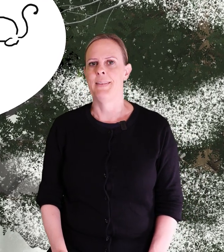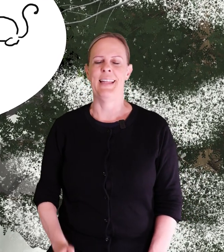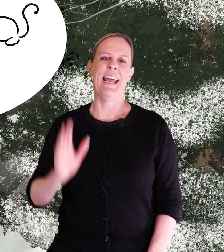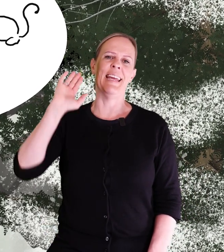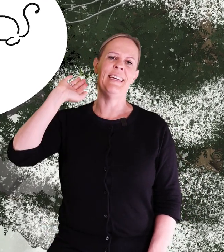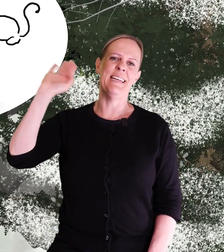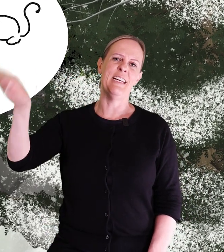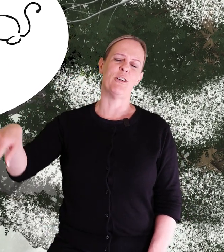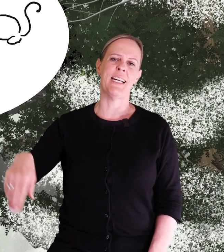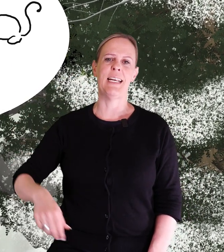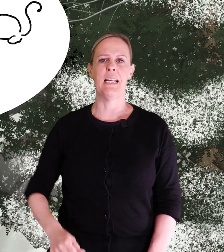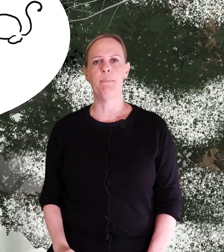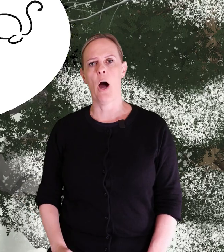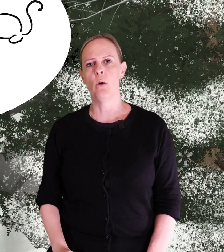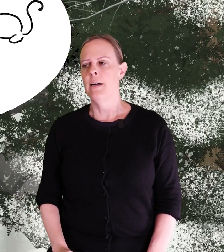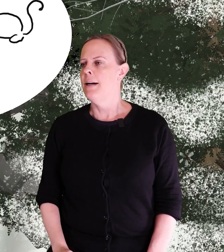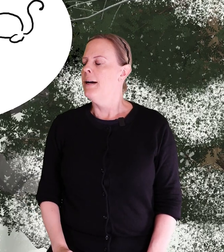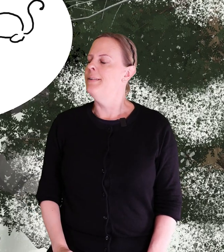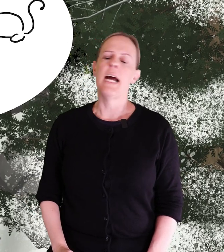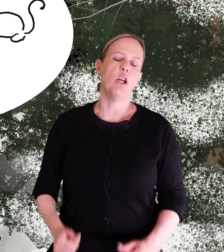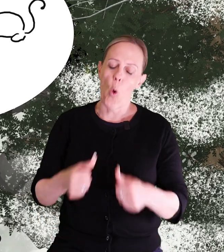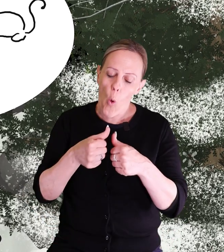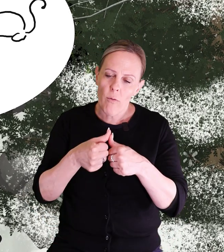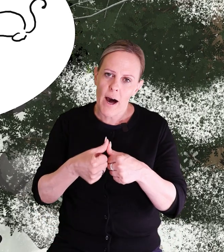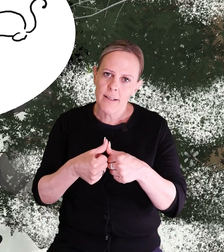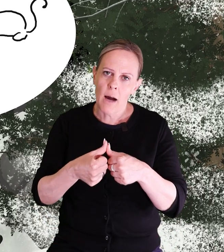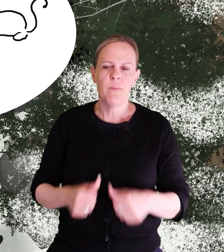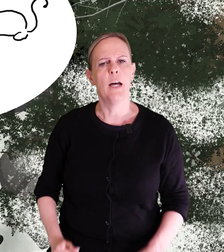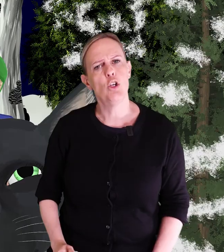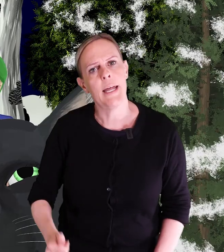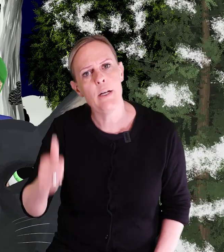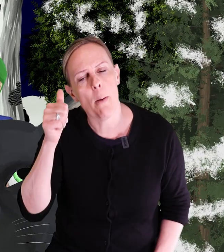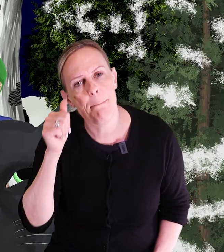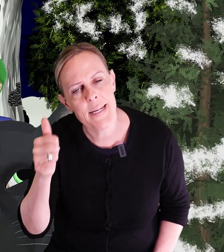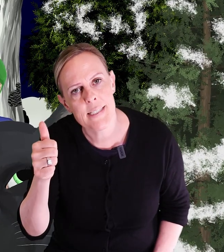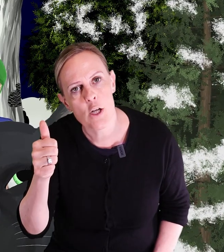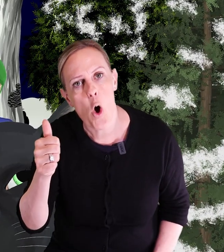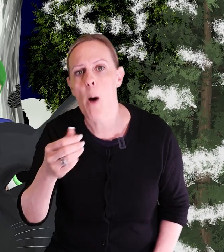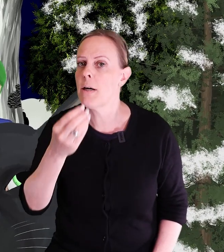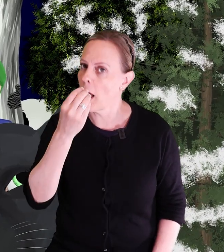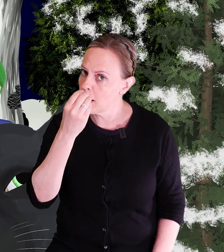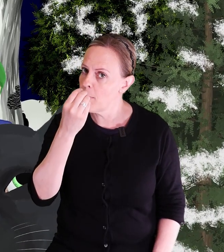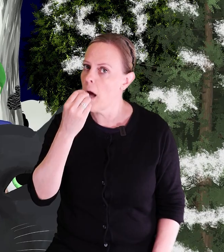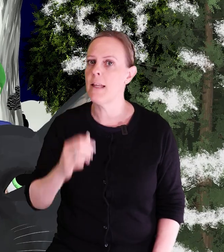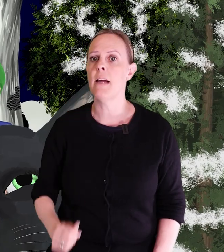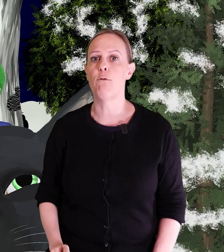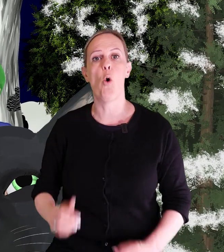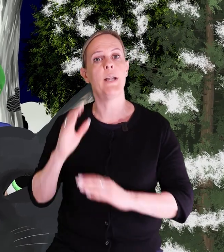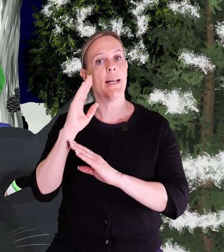Nej, då säger lilla Miao. Det lovar jag. Jag tycker ändå bäst om kattmaten jag får där